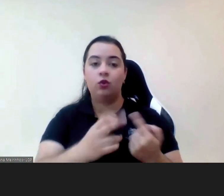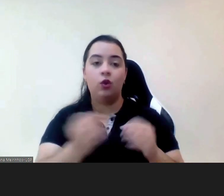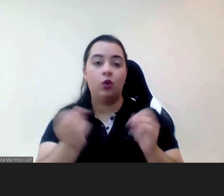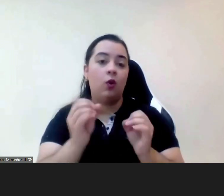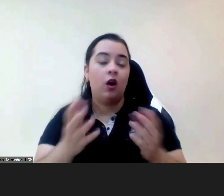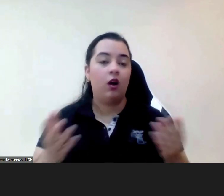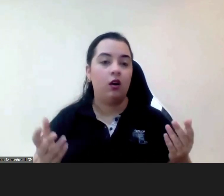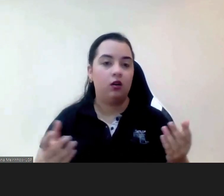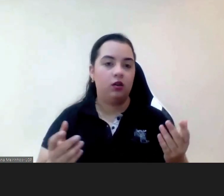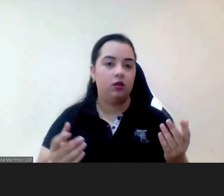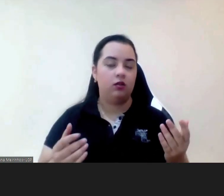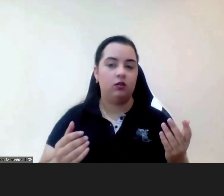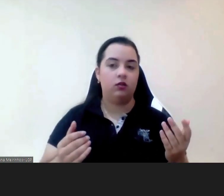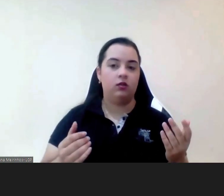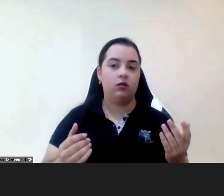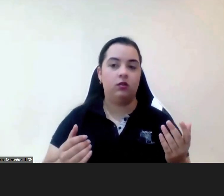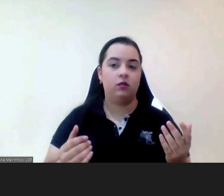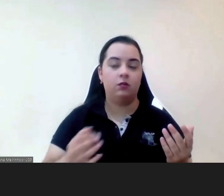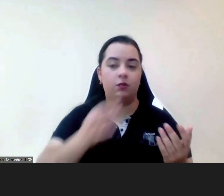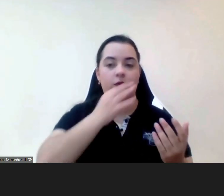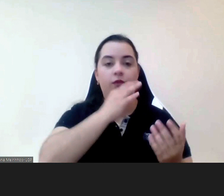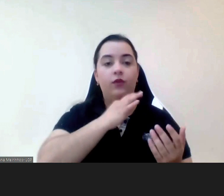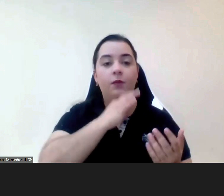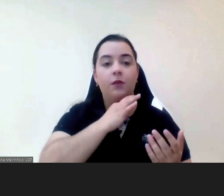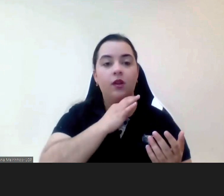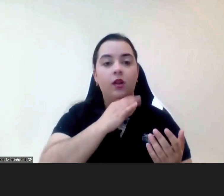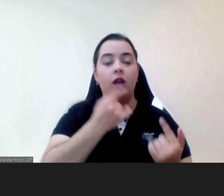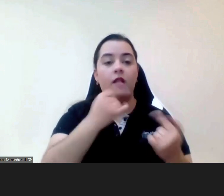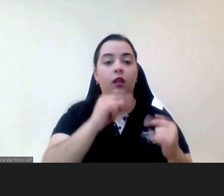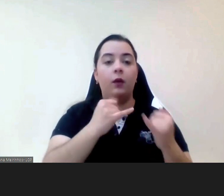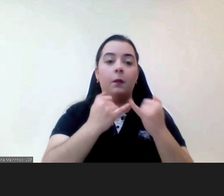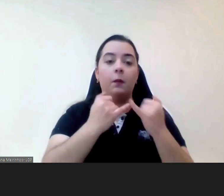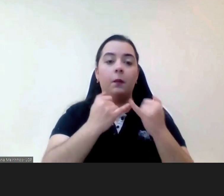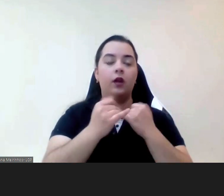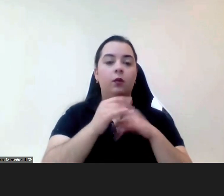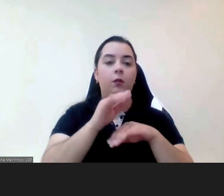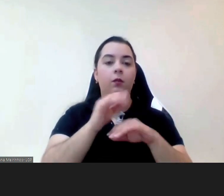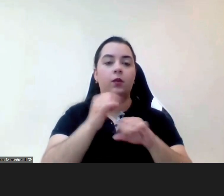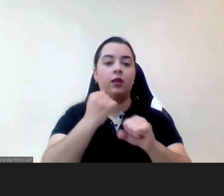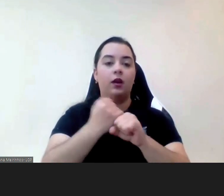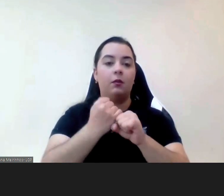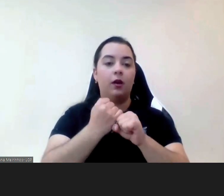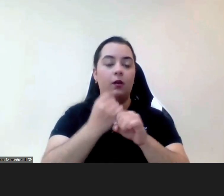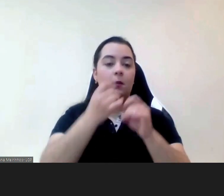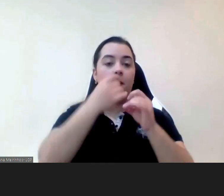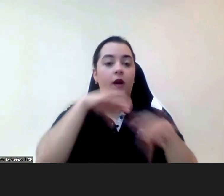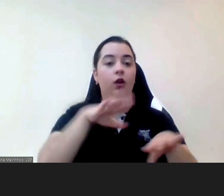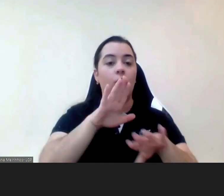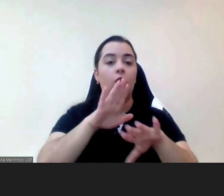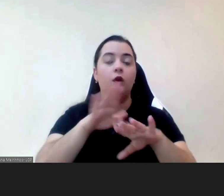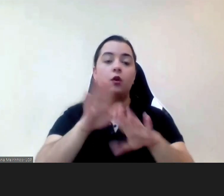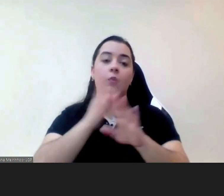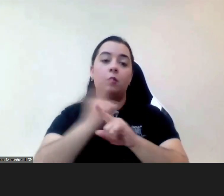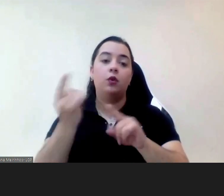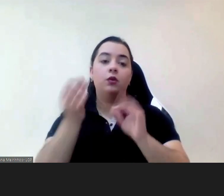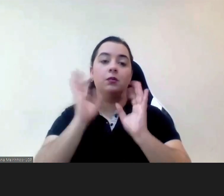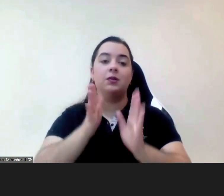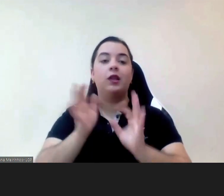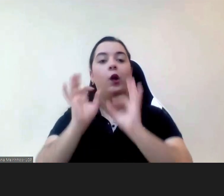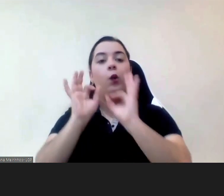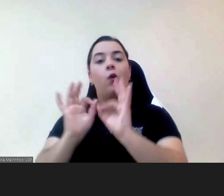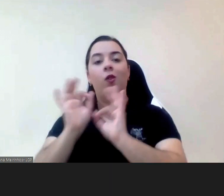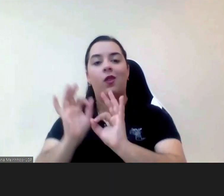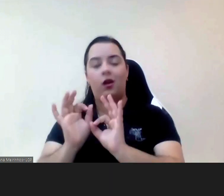familiares que correm o risco de perder os seus próprios empregos para se tornarem cuidadores ou também eles até